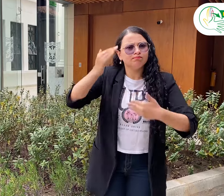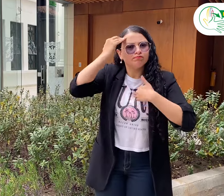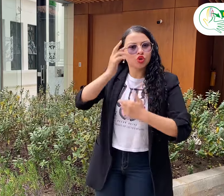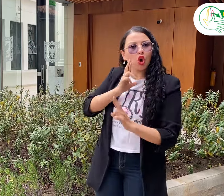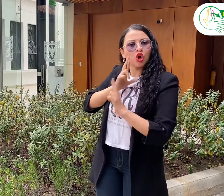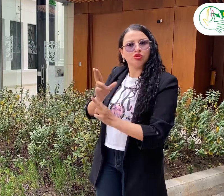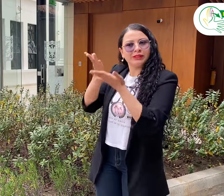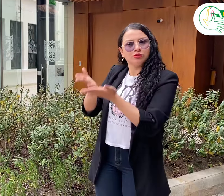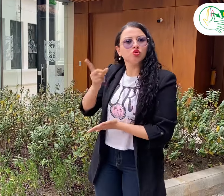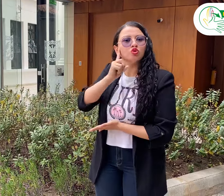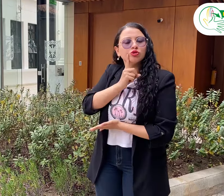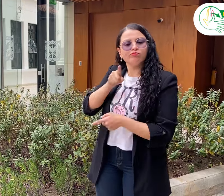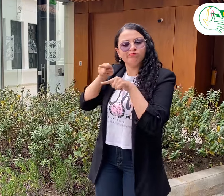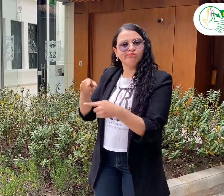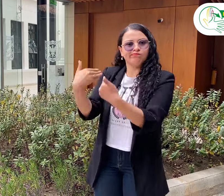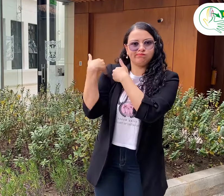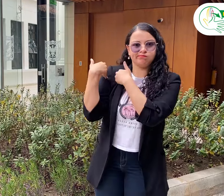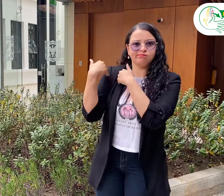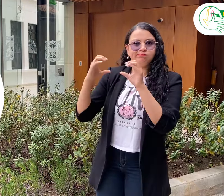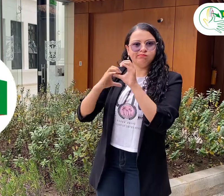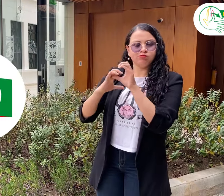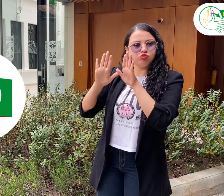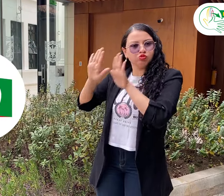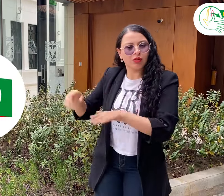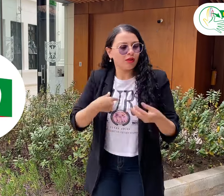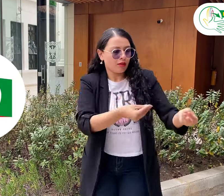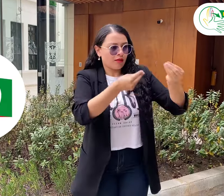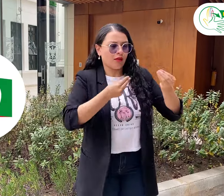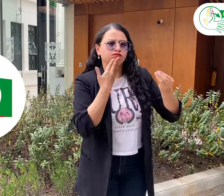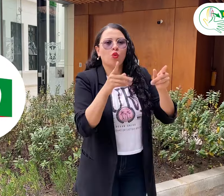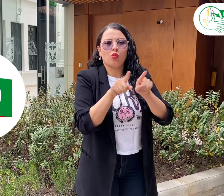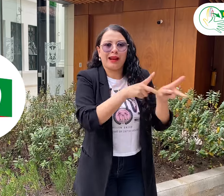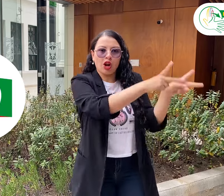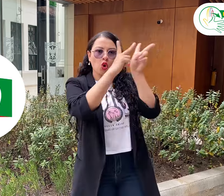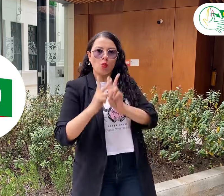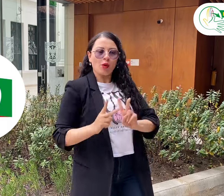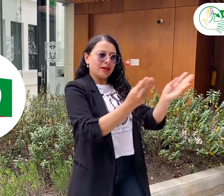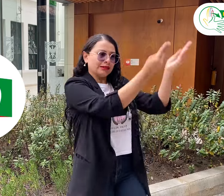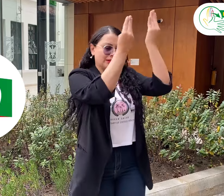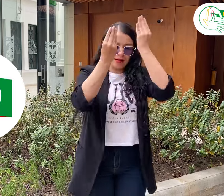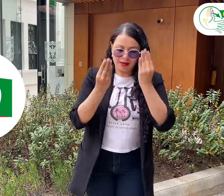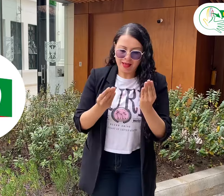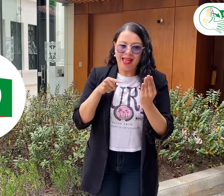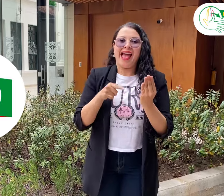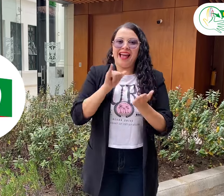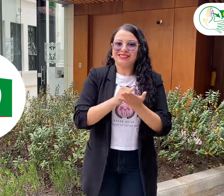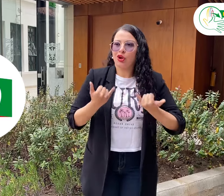reconociendo la gestión realizada por Sordewoc nos convocó al espacio. Fueron el puente para que nosotros estuviéramos